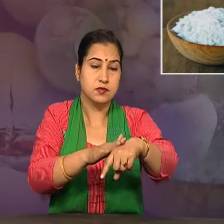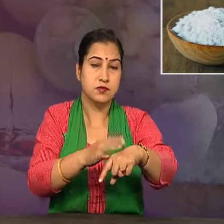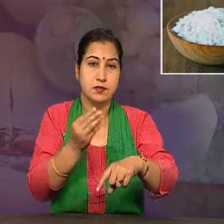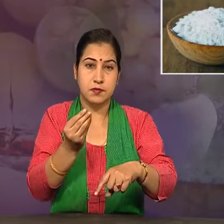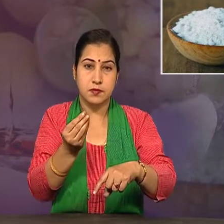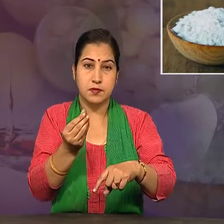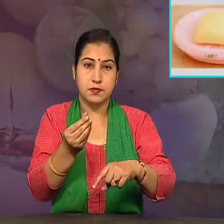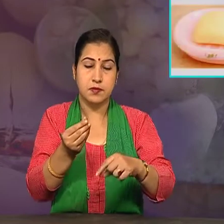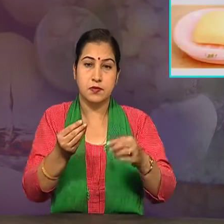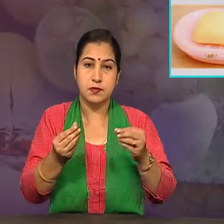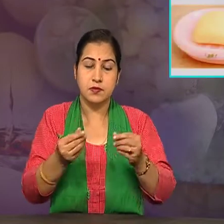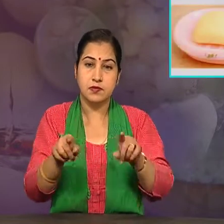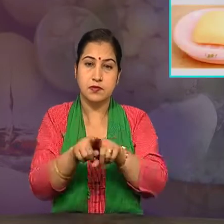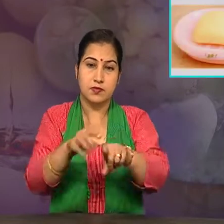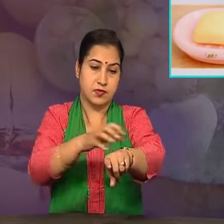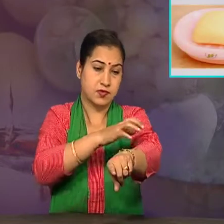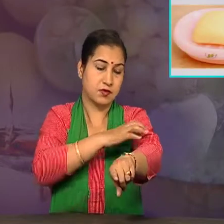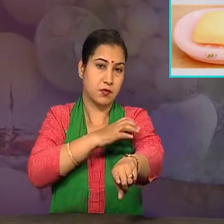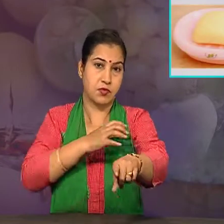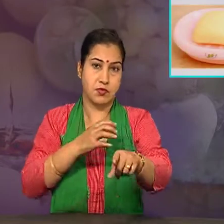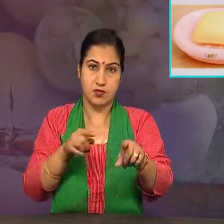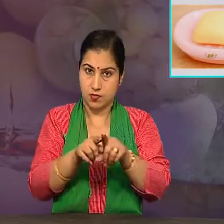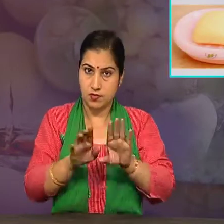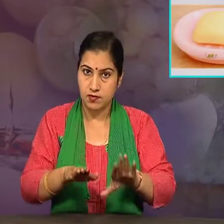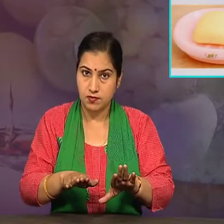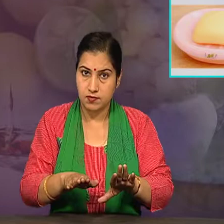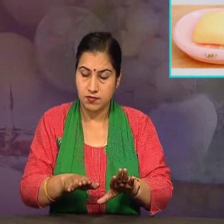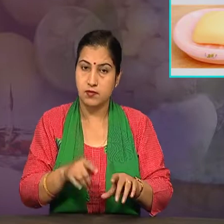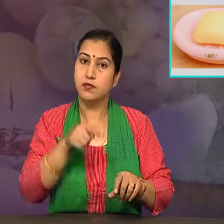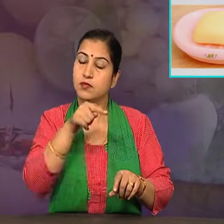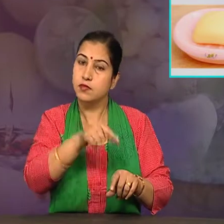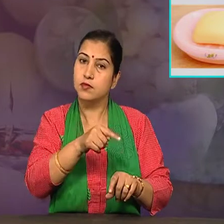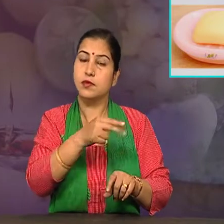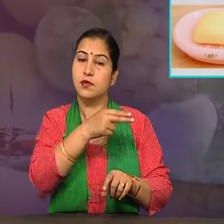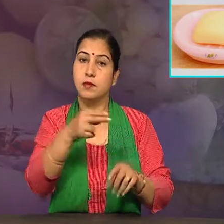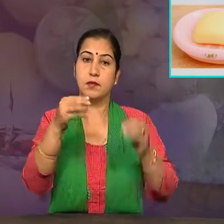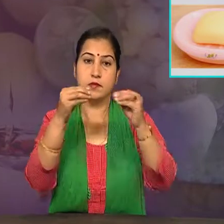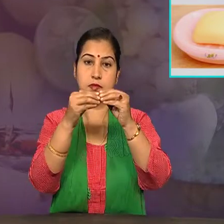साबुन जैसे चिकने लगते हैं शारक कहलाते हैं